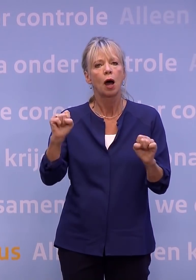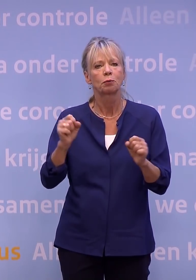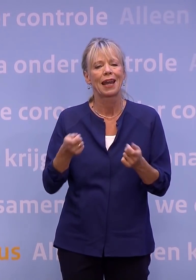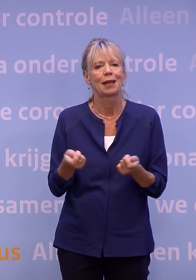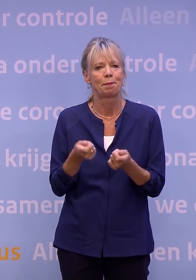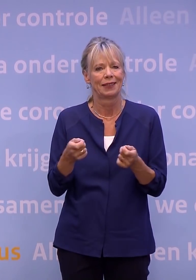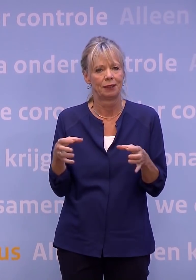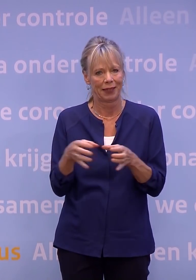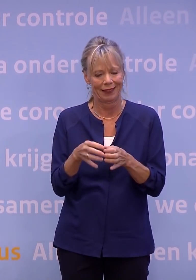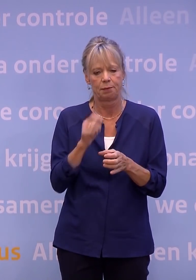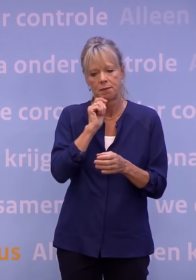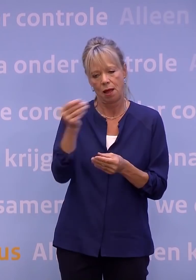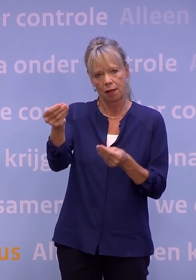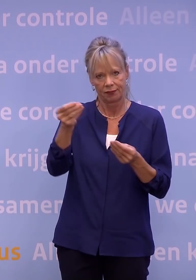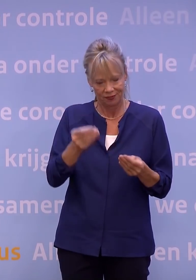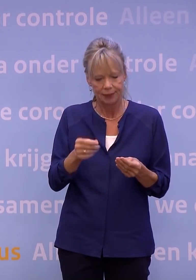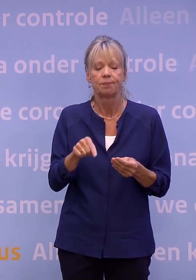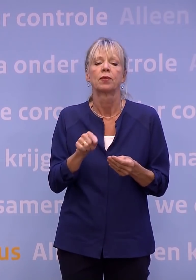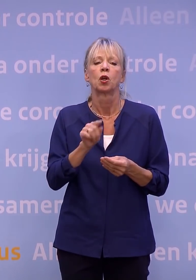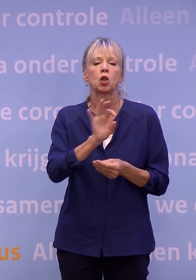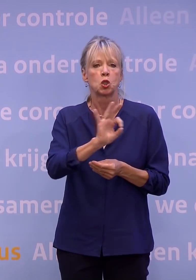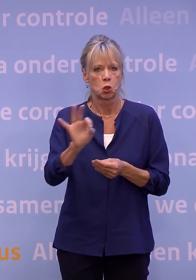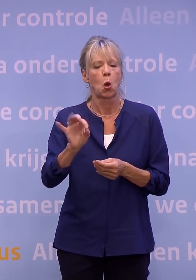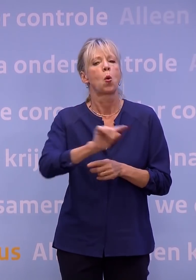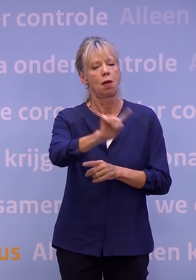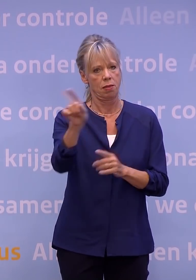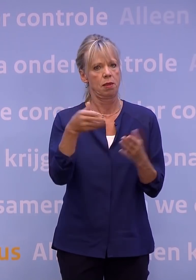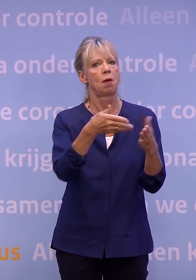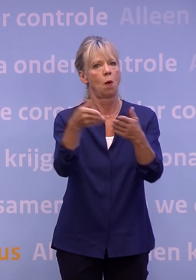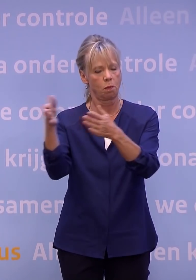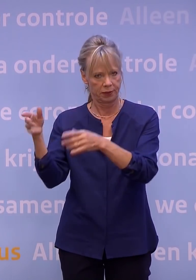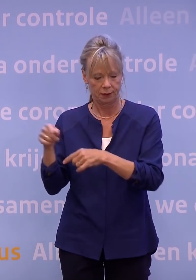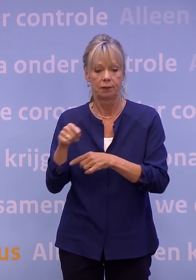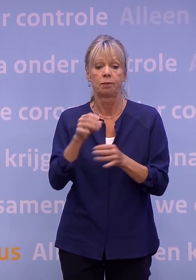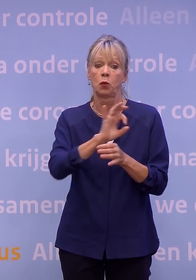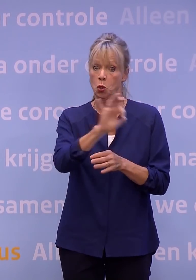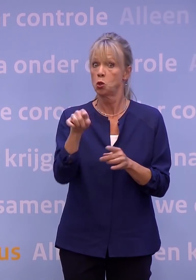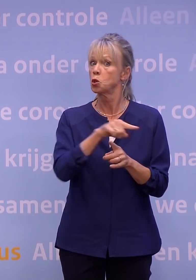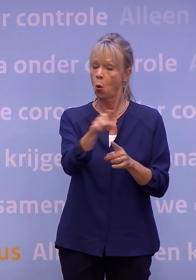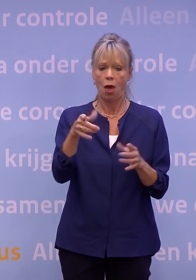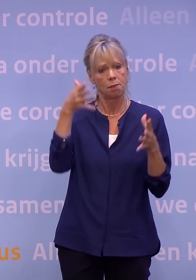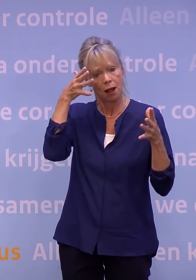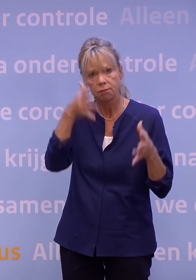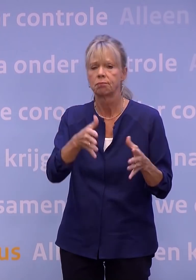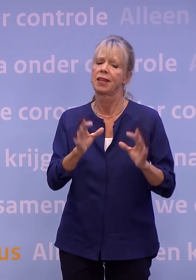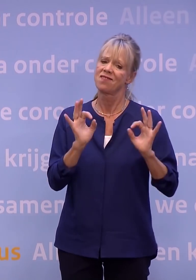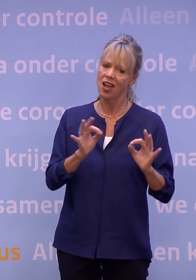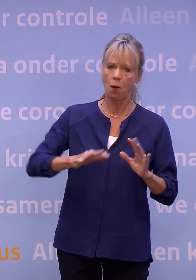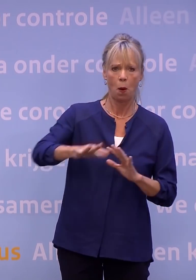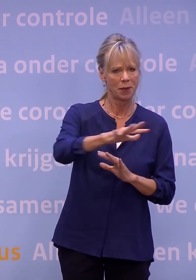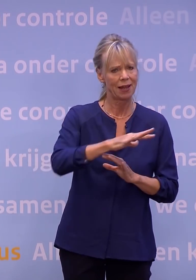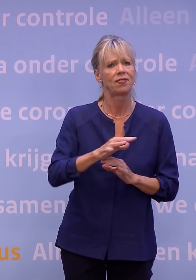scholen weer open. En op die scholen wordt met man en macht gewerkt aan een veilige omgeving. Dat is een compliment